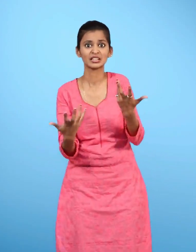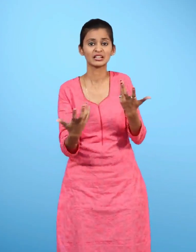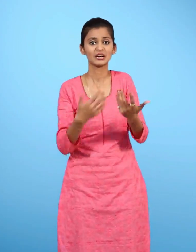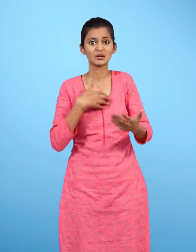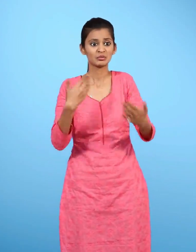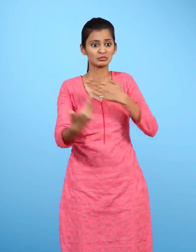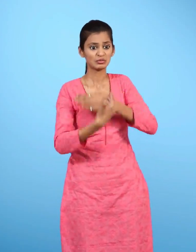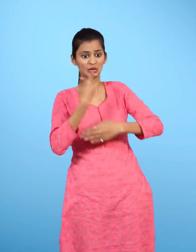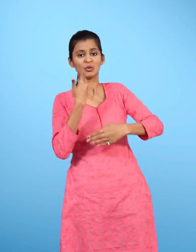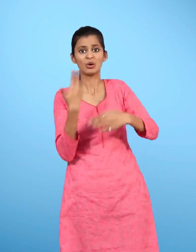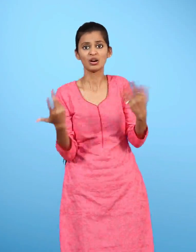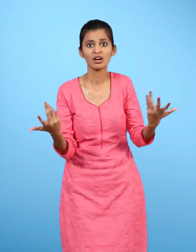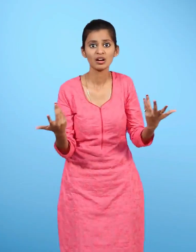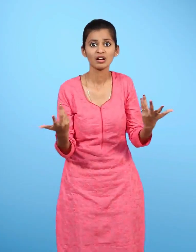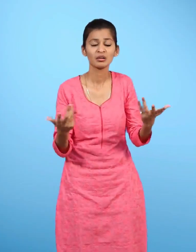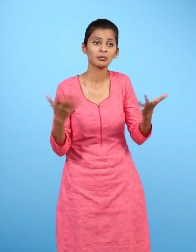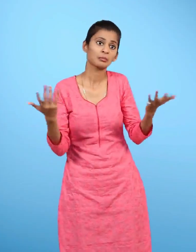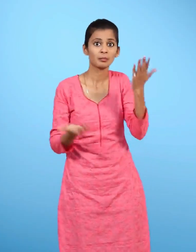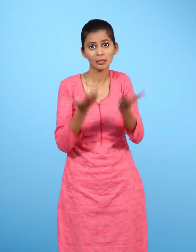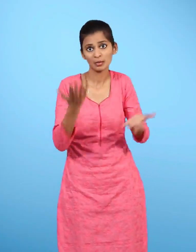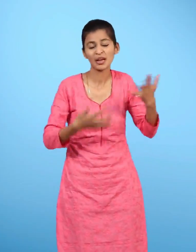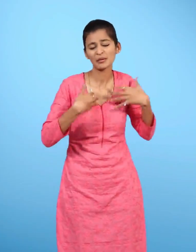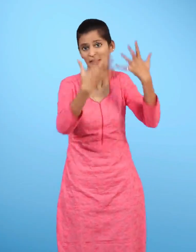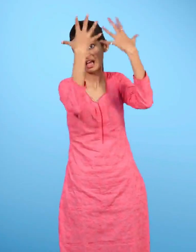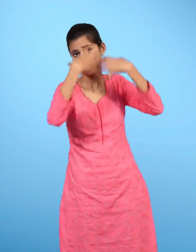नुकसान न पहुँचाएं यहाँ खाही न जाएं